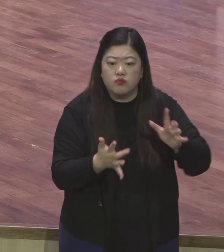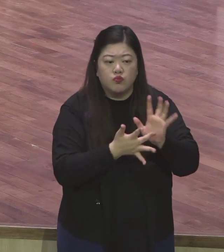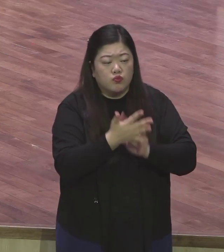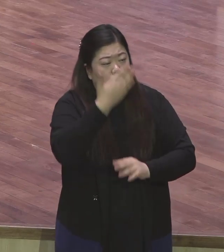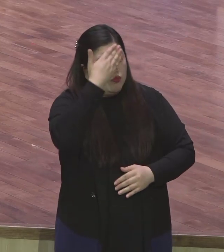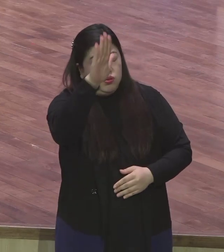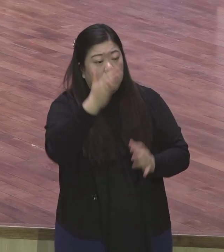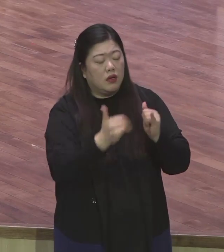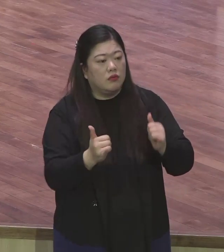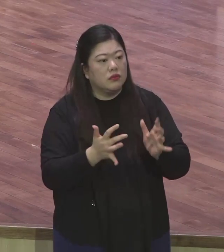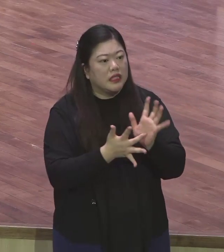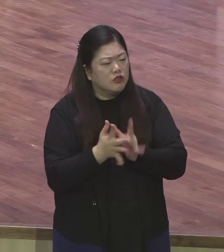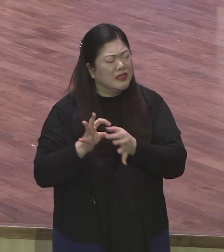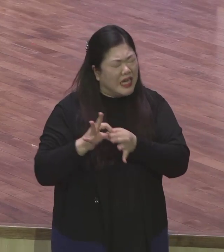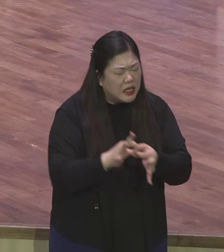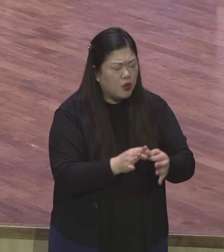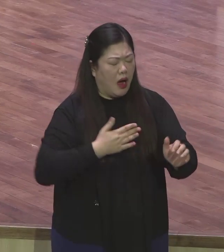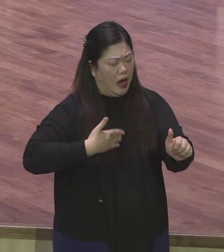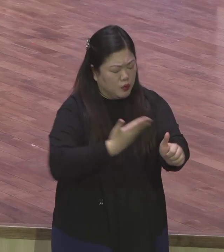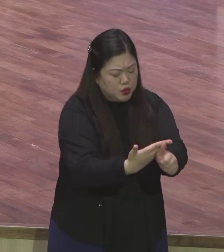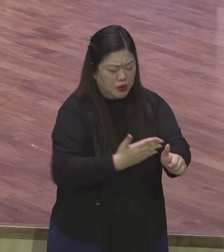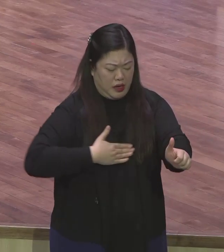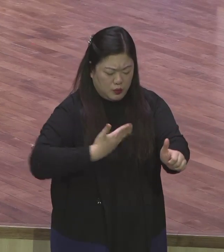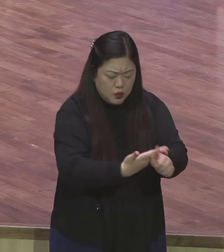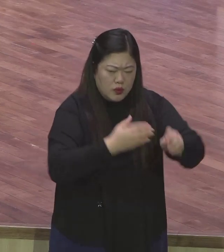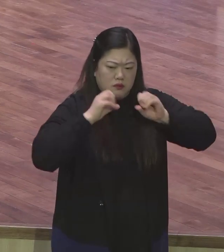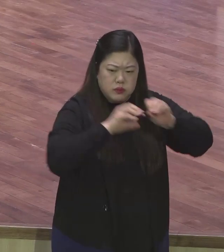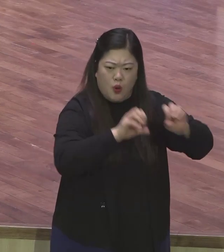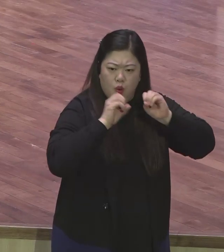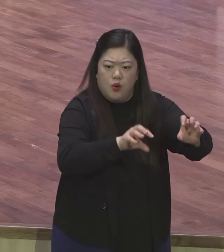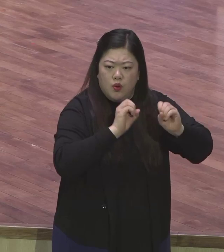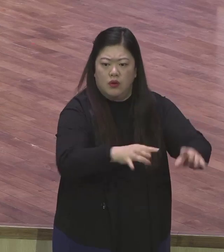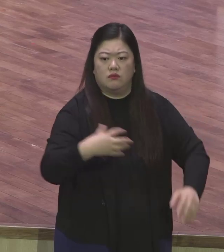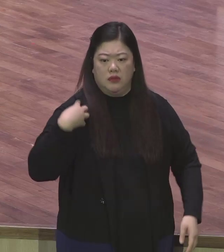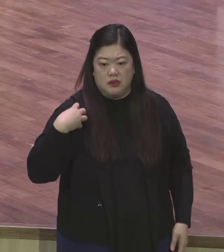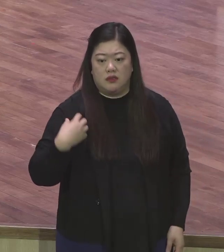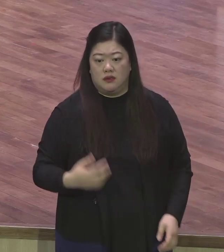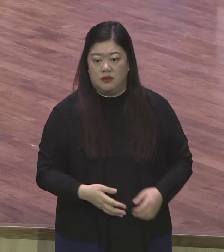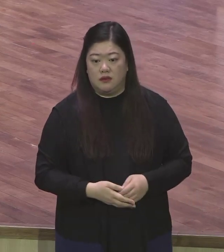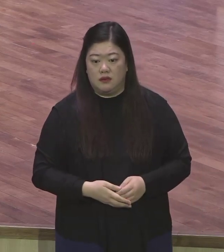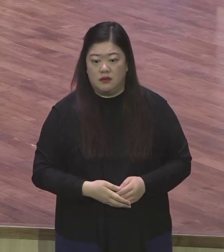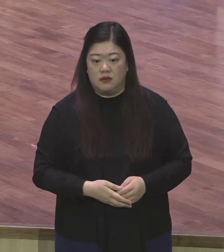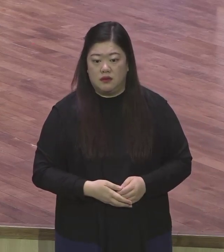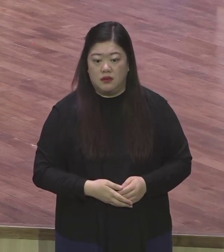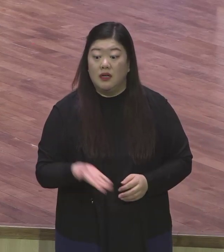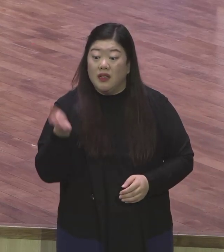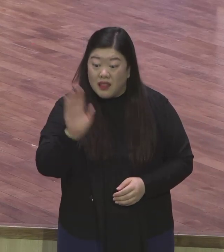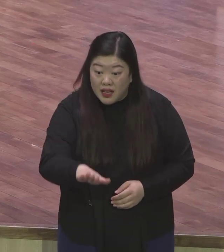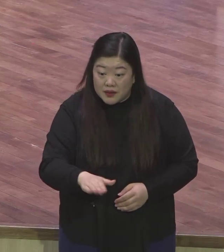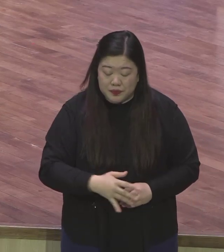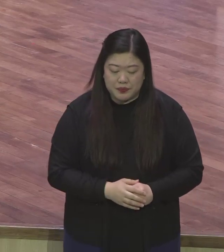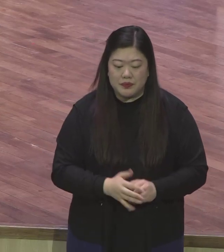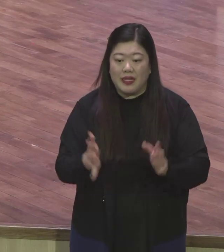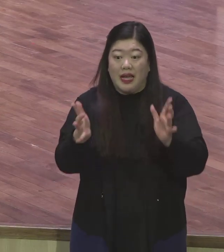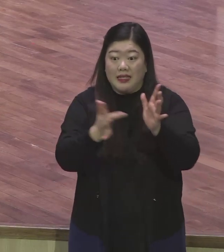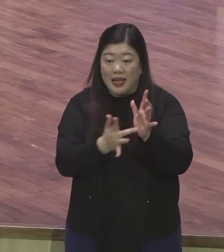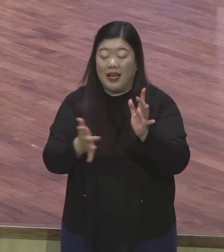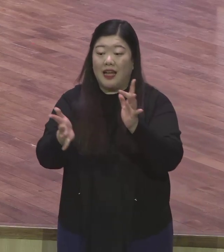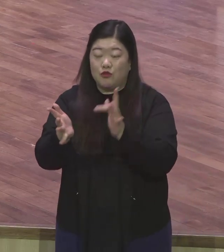예수 그리스도 이름에 대해서 정말로 들은 것으로 끝내선 안 됩니다 예수 그리스도 이름에 대해서